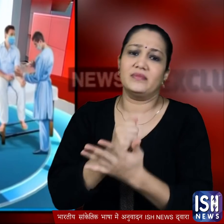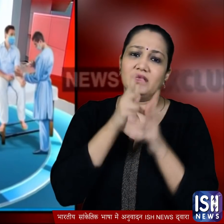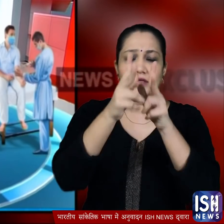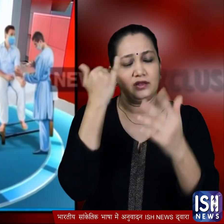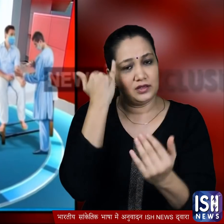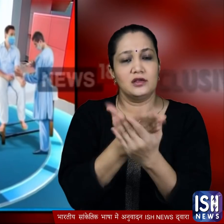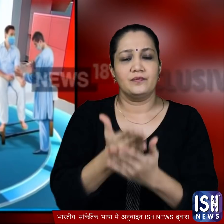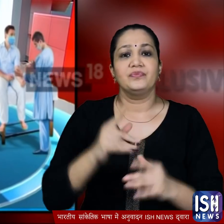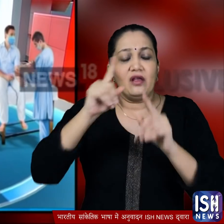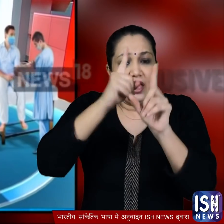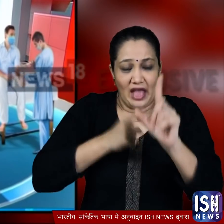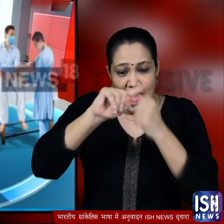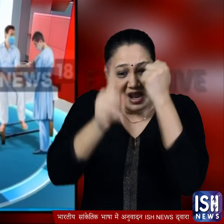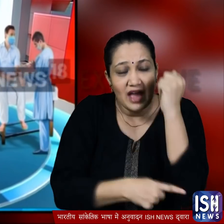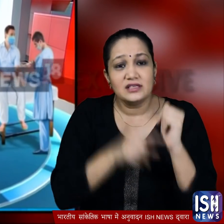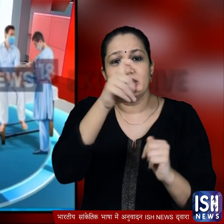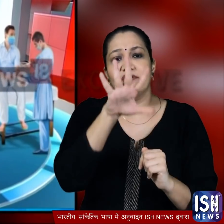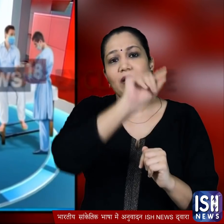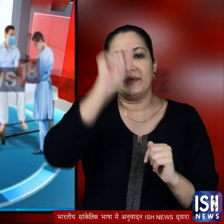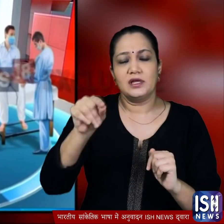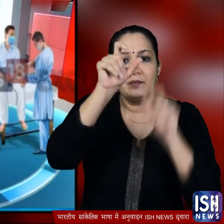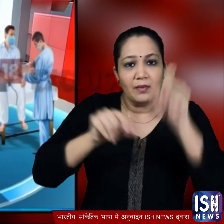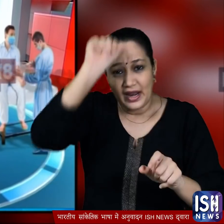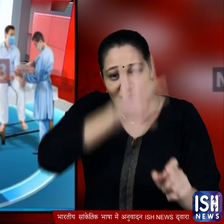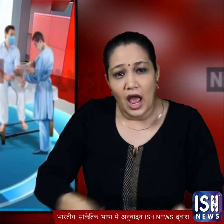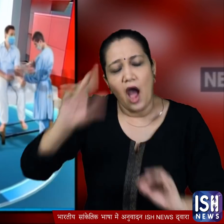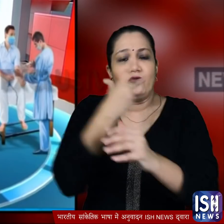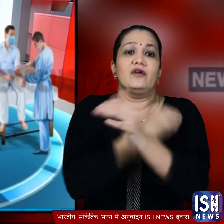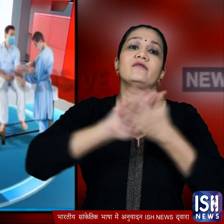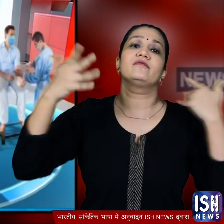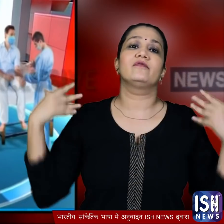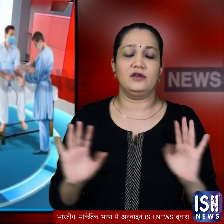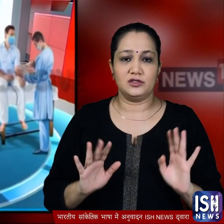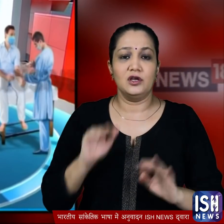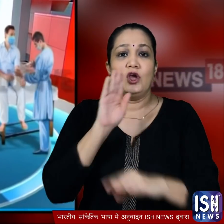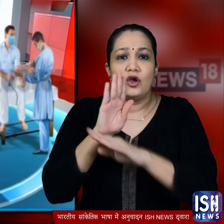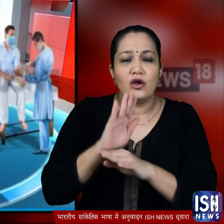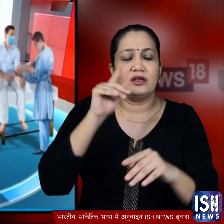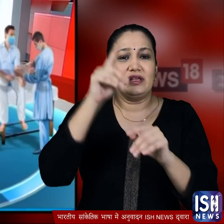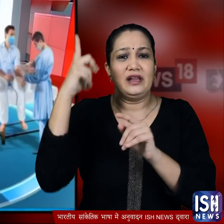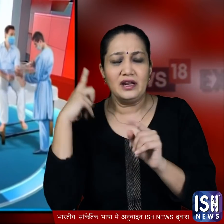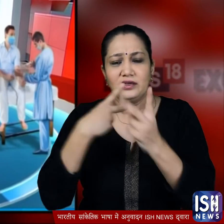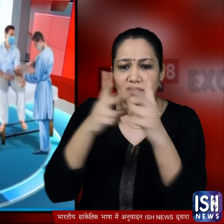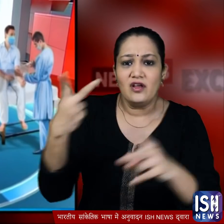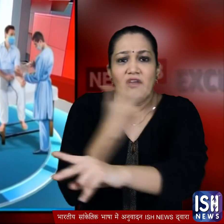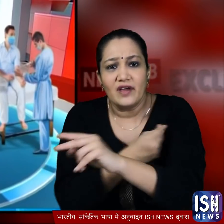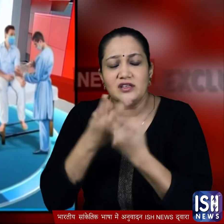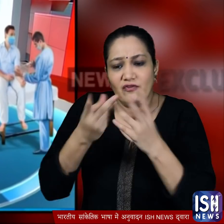ताकि साल के अंतक देश के 75 पतिशत लोगों को वैक्सिन लगा दी जाए उन्होंने कांग्रेस के नेताओं को निर्देश दिया कि वैक्सिनेशन की